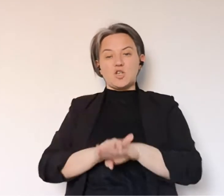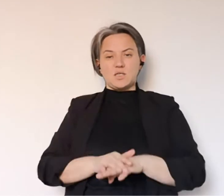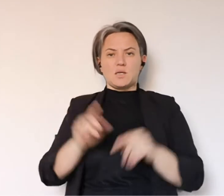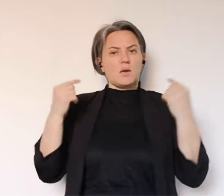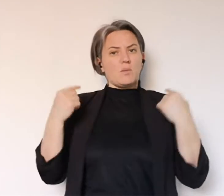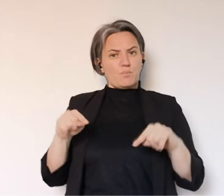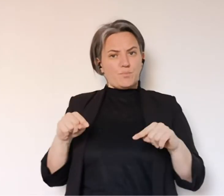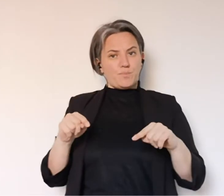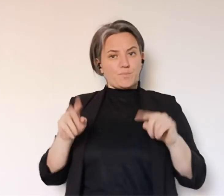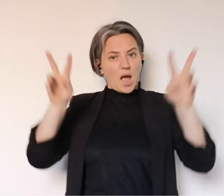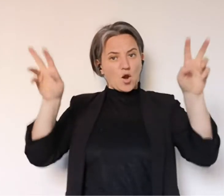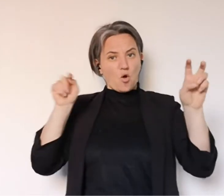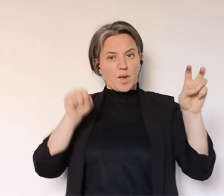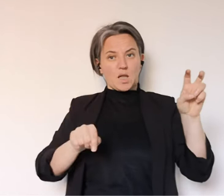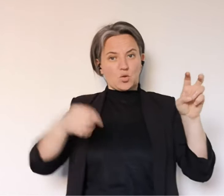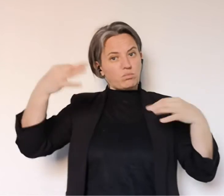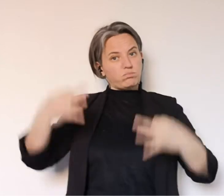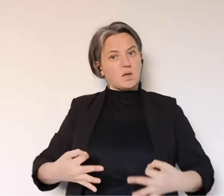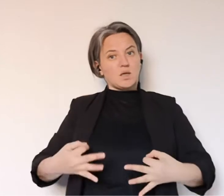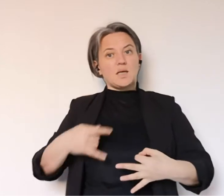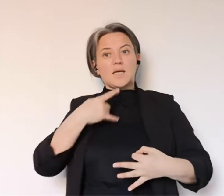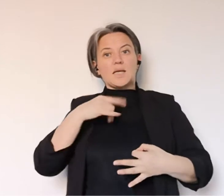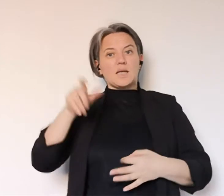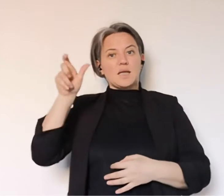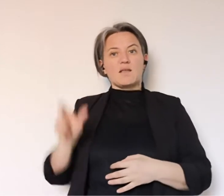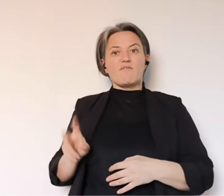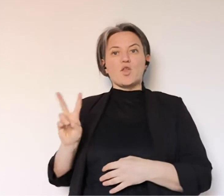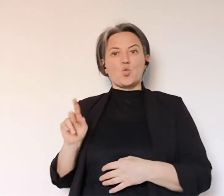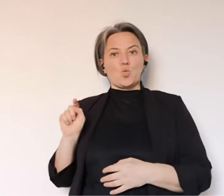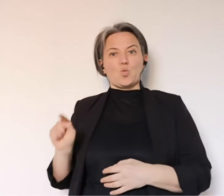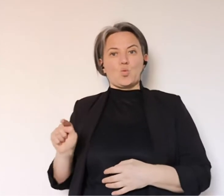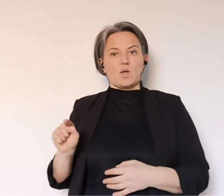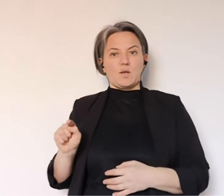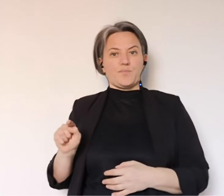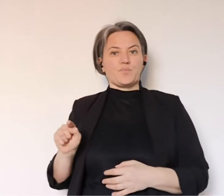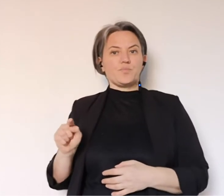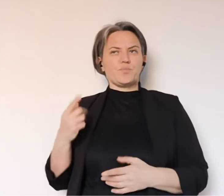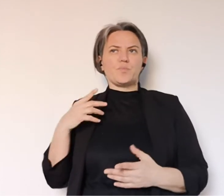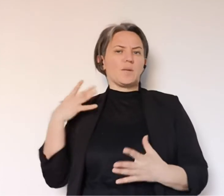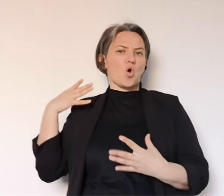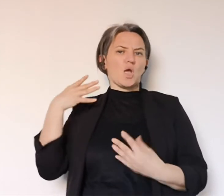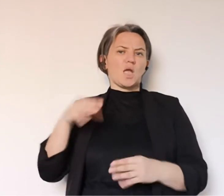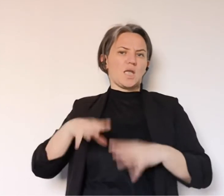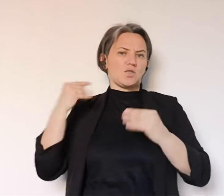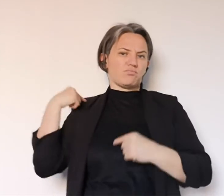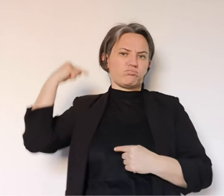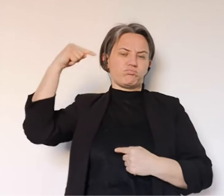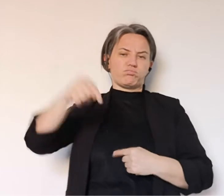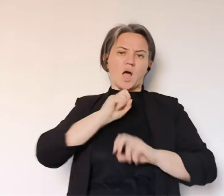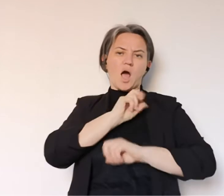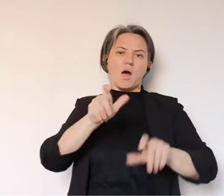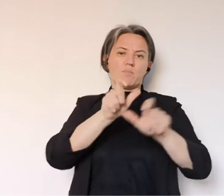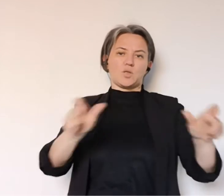registra nella nostra provincia 10 decessi. Su questo è stato puntuale Venturi su un tema che stiamo vivendo dall'inizio delle